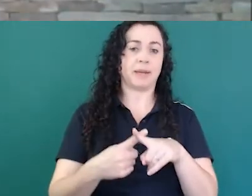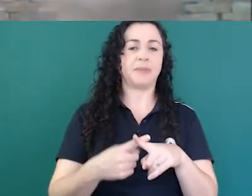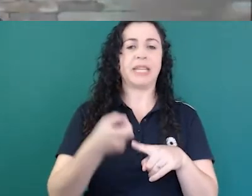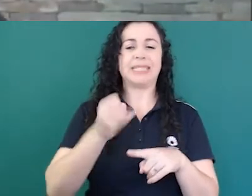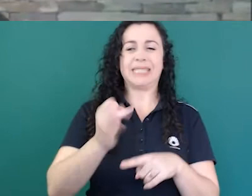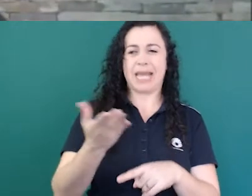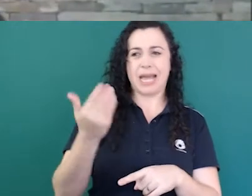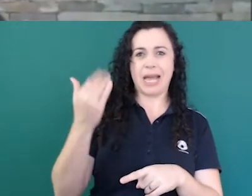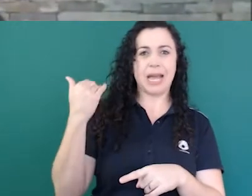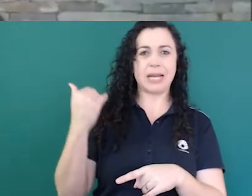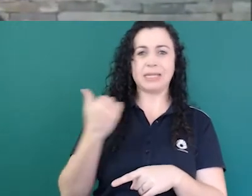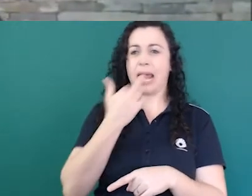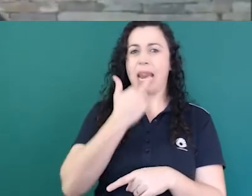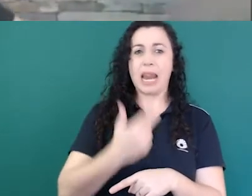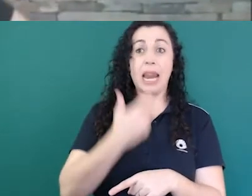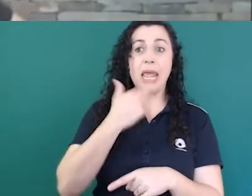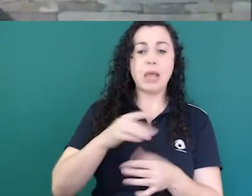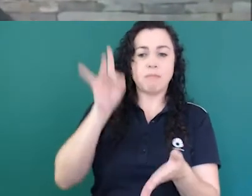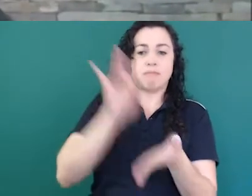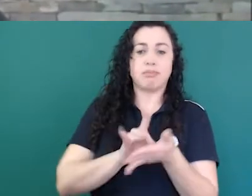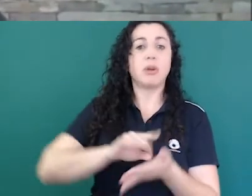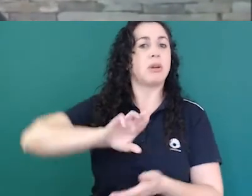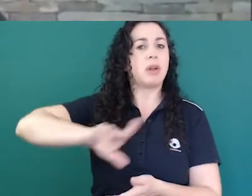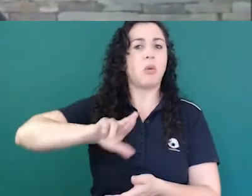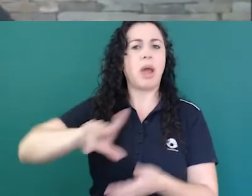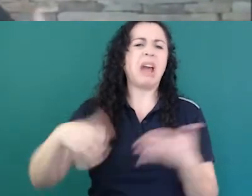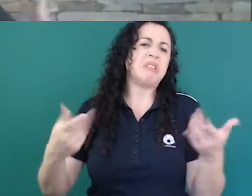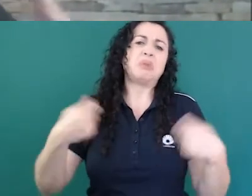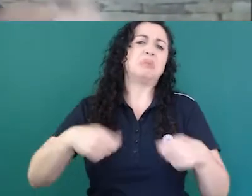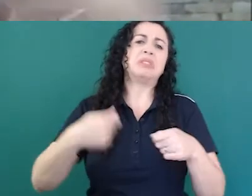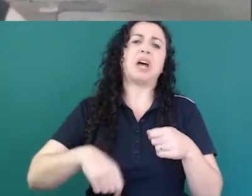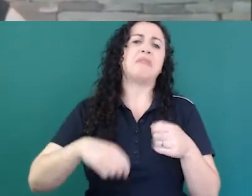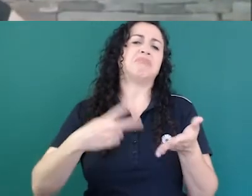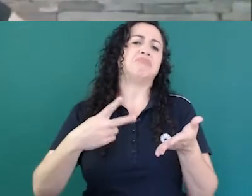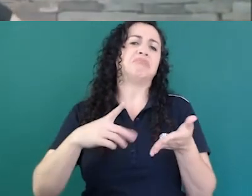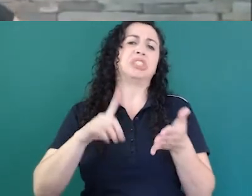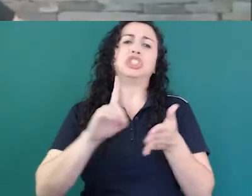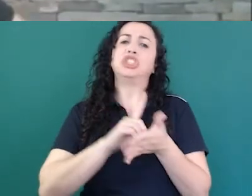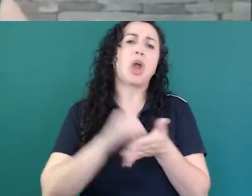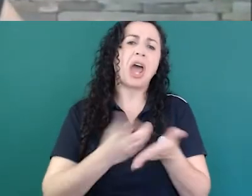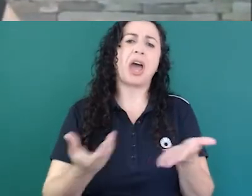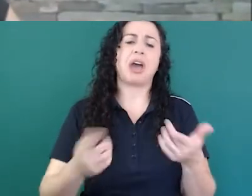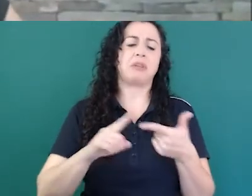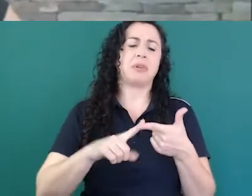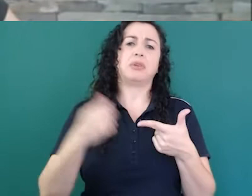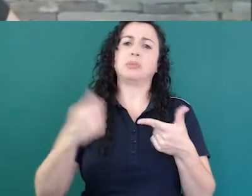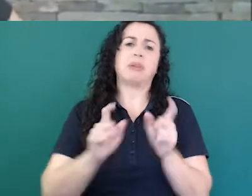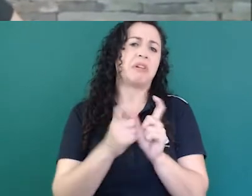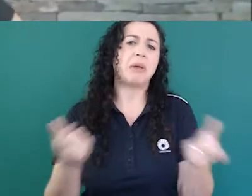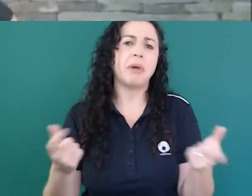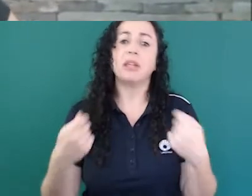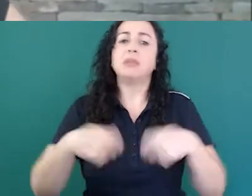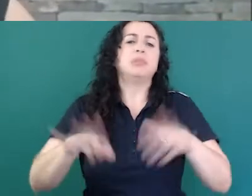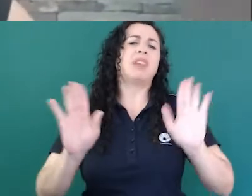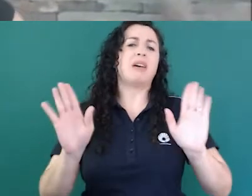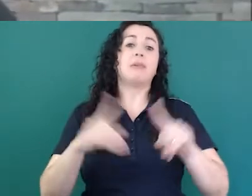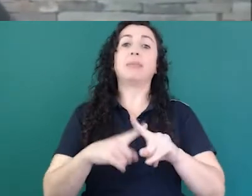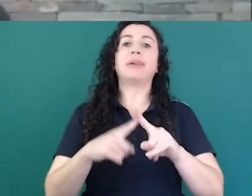precisava ter dicionários não precisava ter gramáticas porque não era língua a partir do momento que é